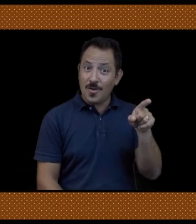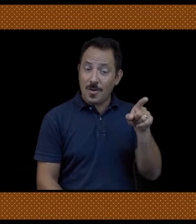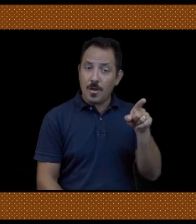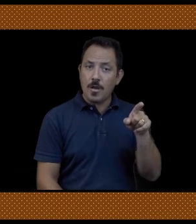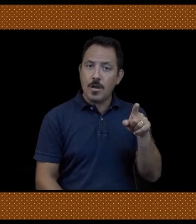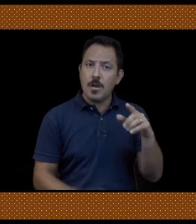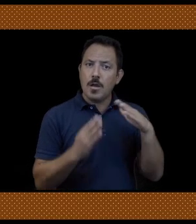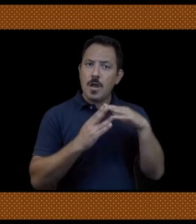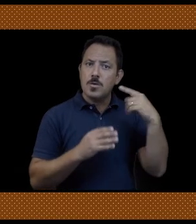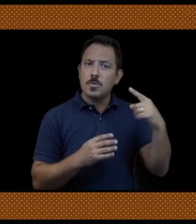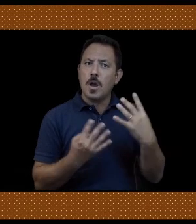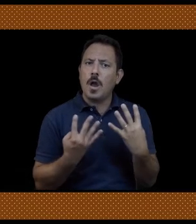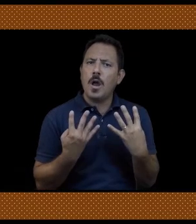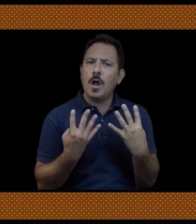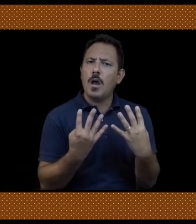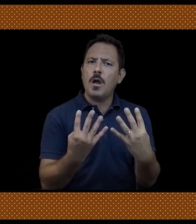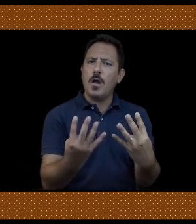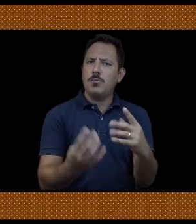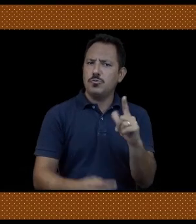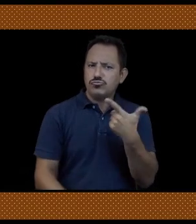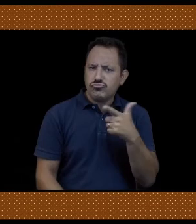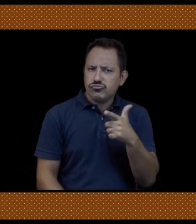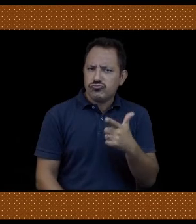Caio non ha un prato da tagliare